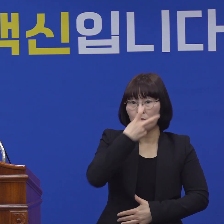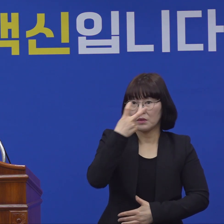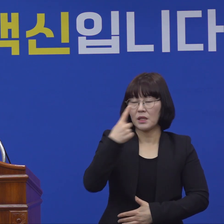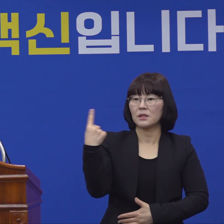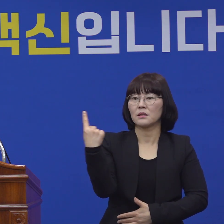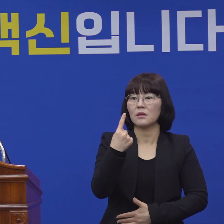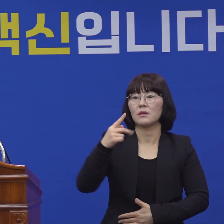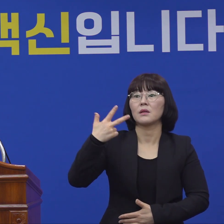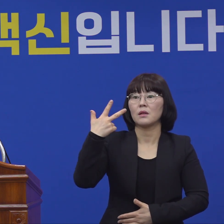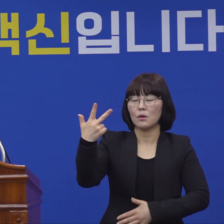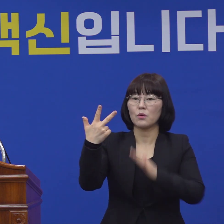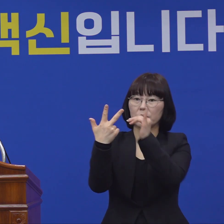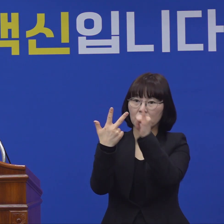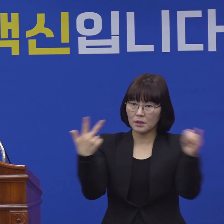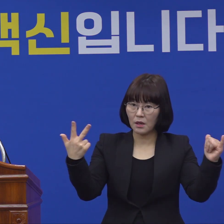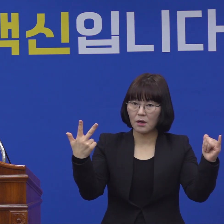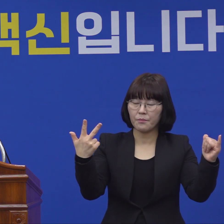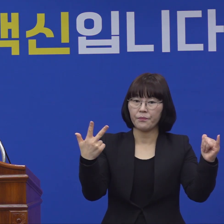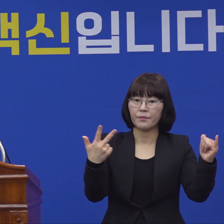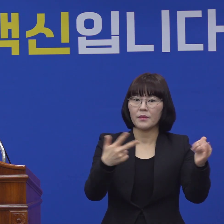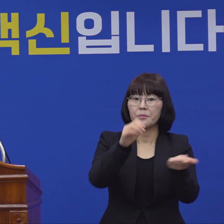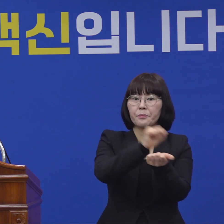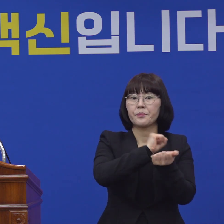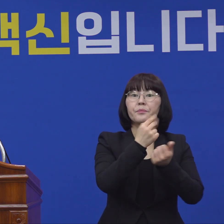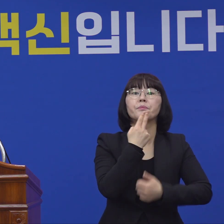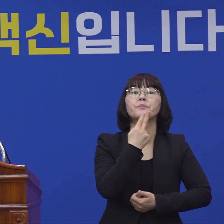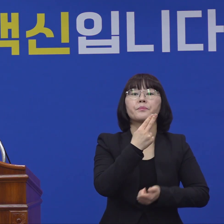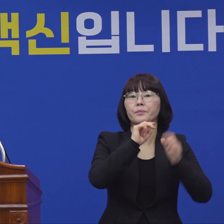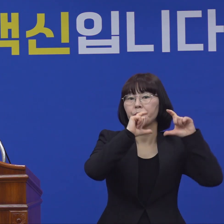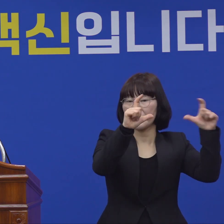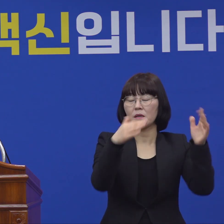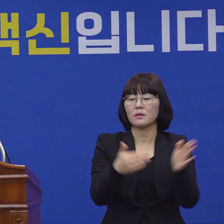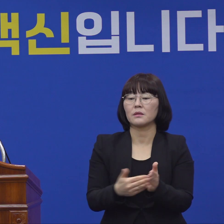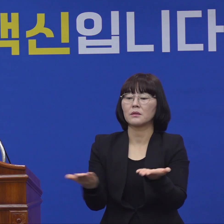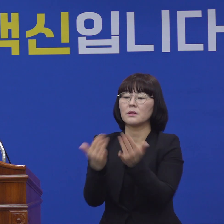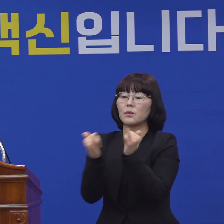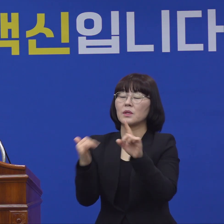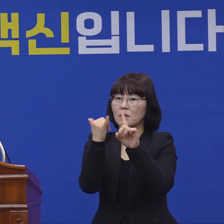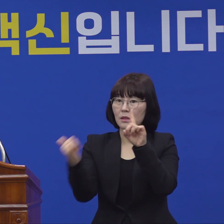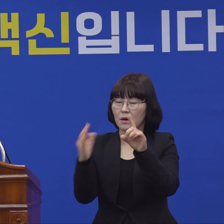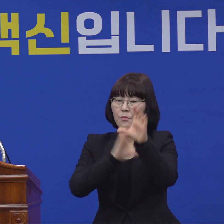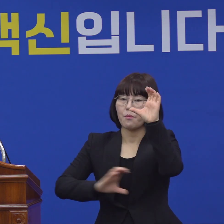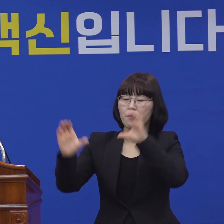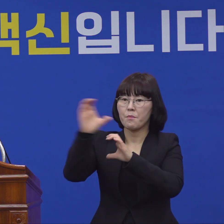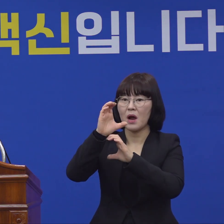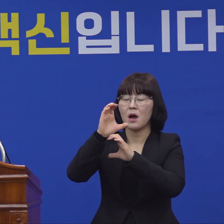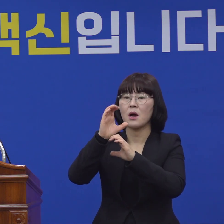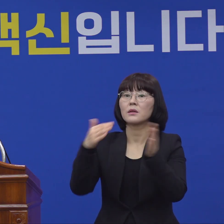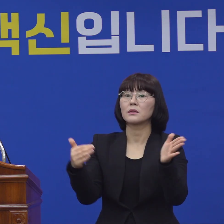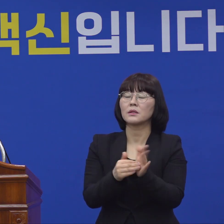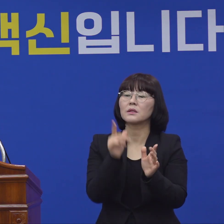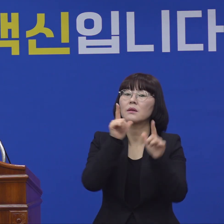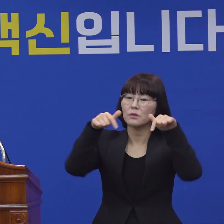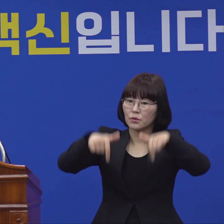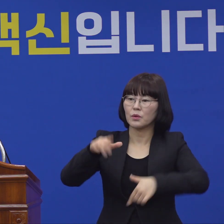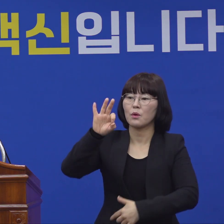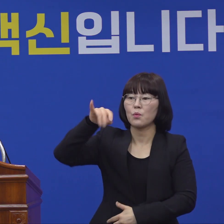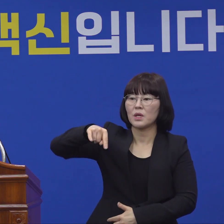1,006명은 음성으로 나타났습니다. 종사자 1명이 확진자로 나온 달서구 소재